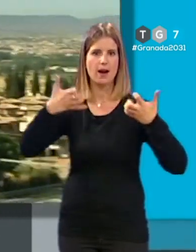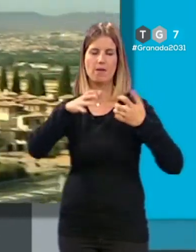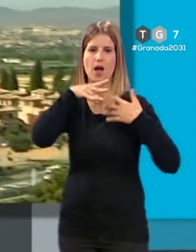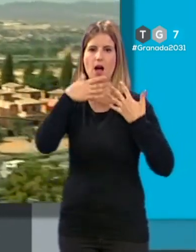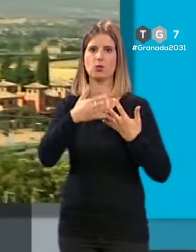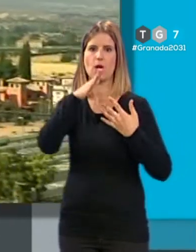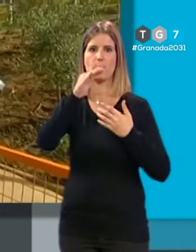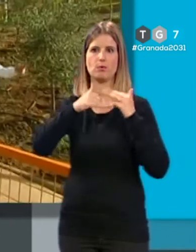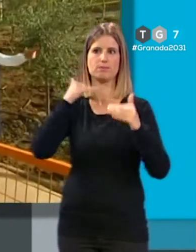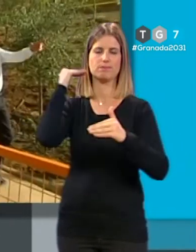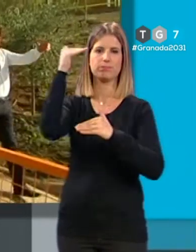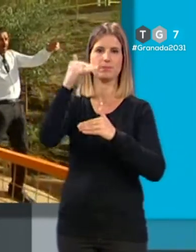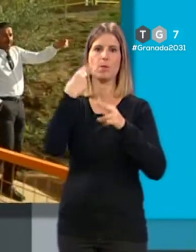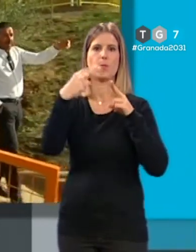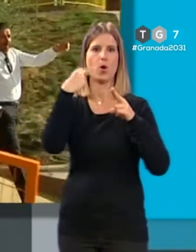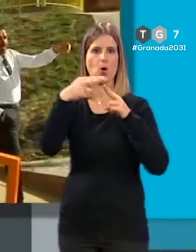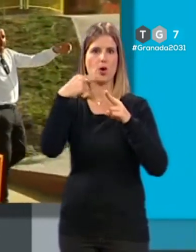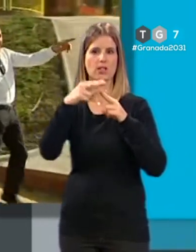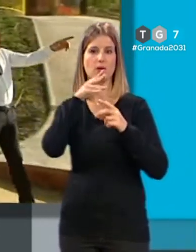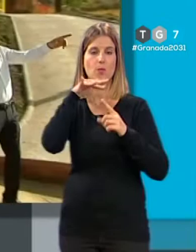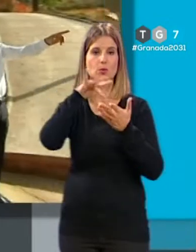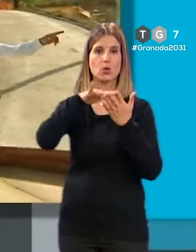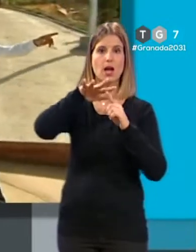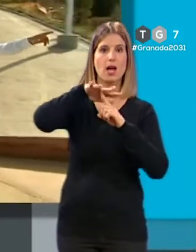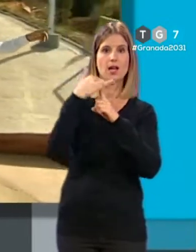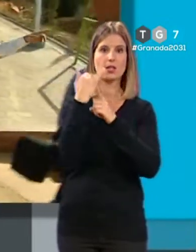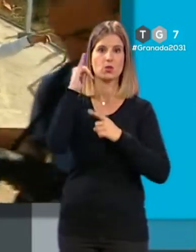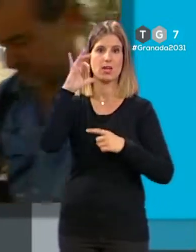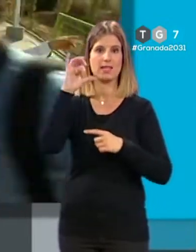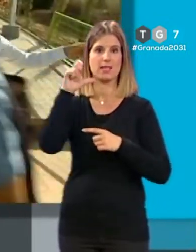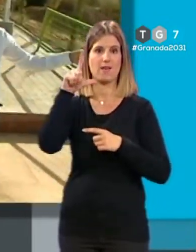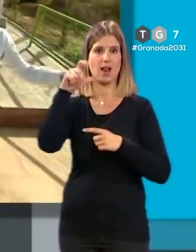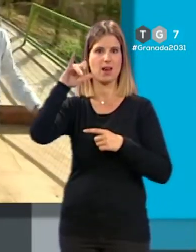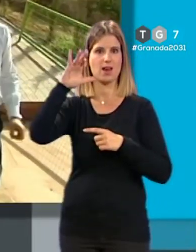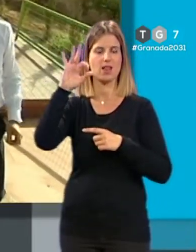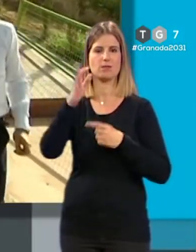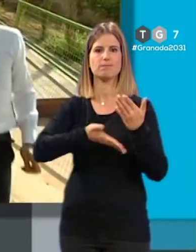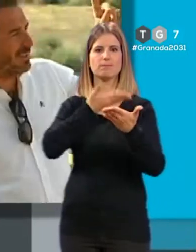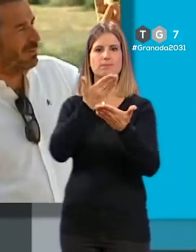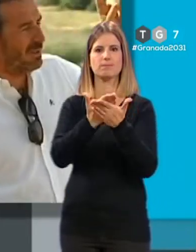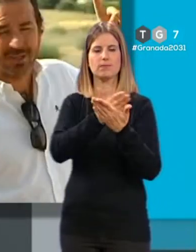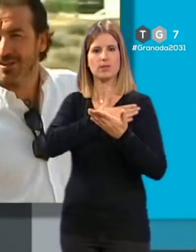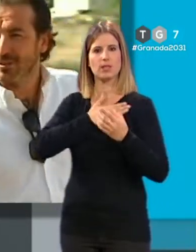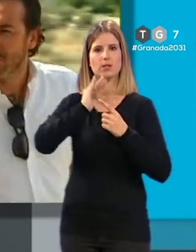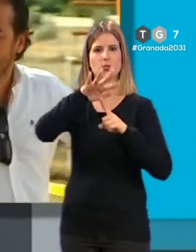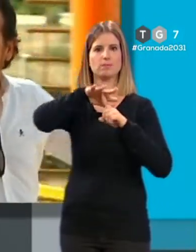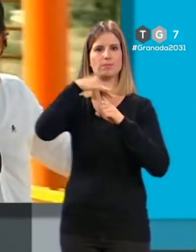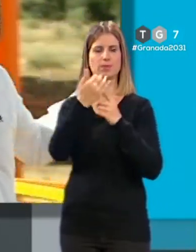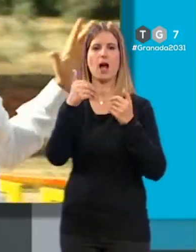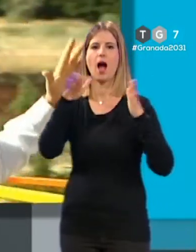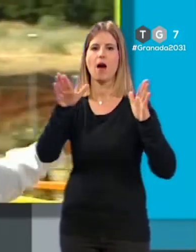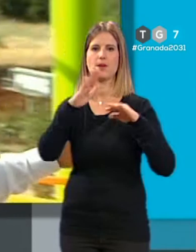superior jerárquica política en que este caso la propia Isabel Nieto proponiendo que se abriera en su caso expediente